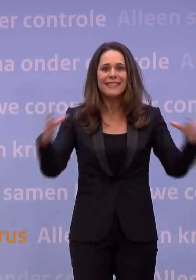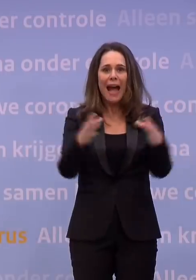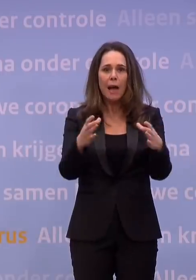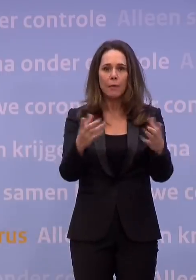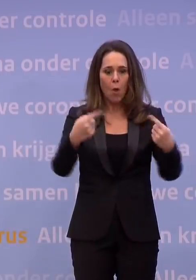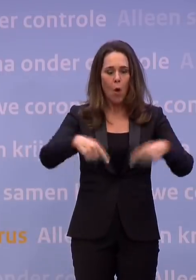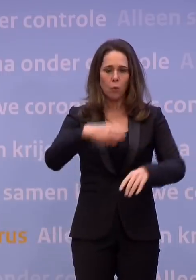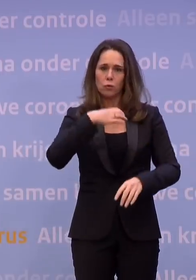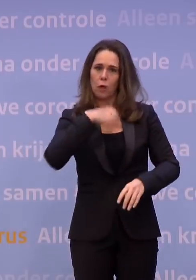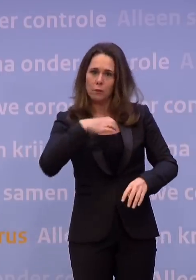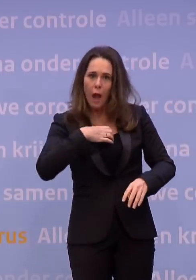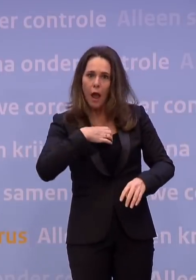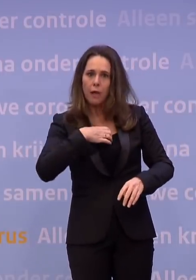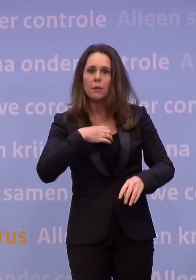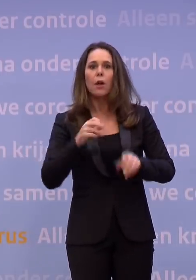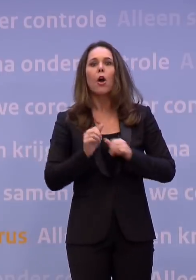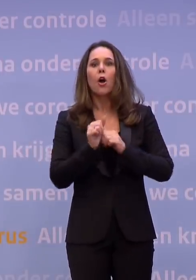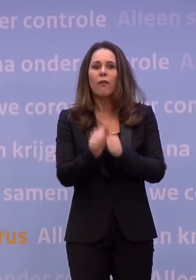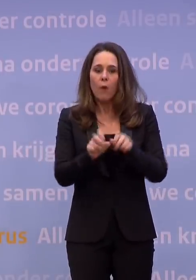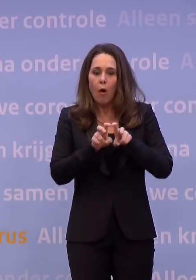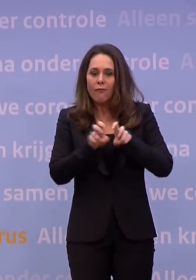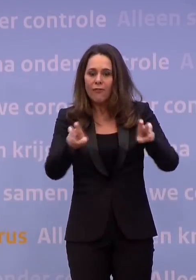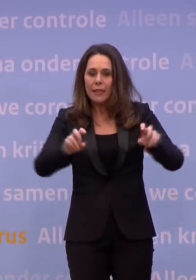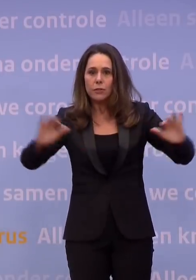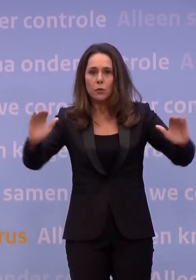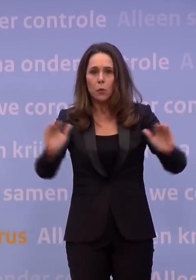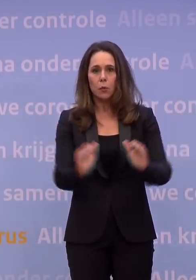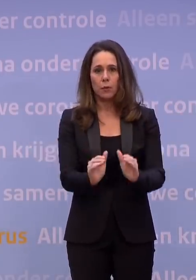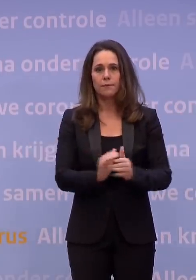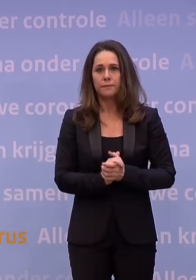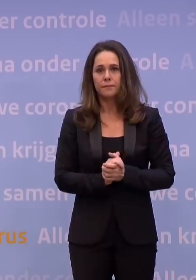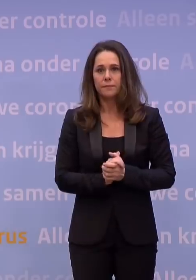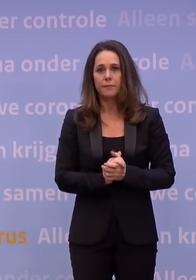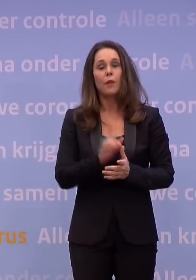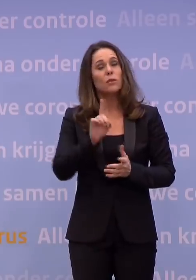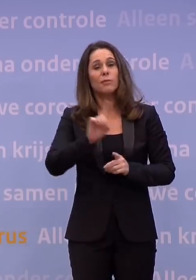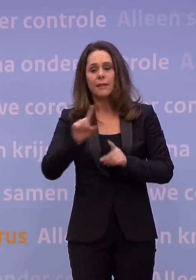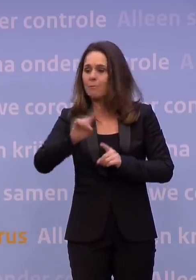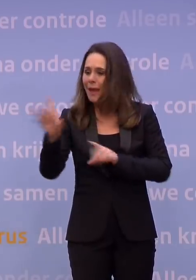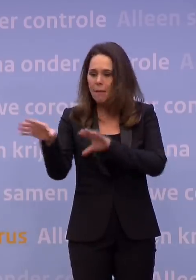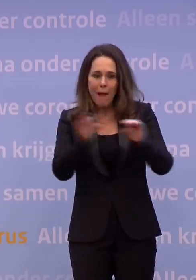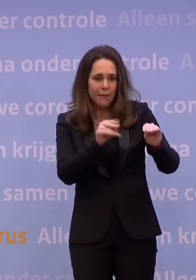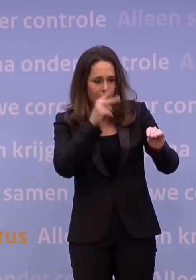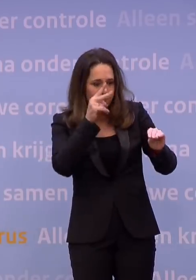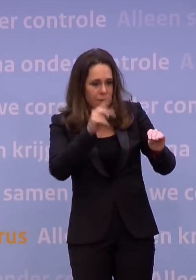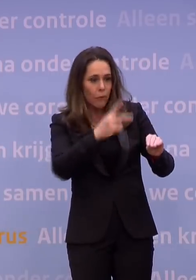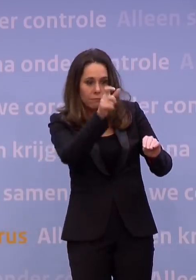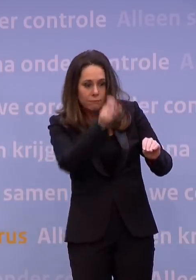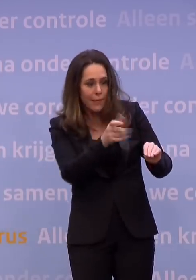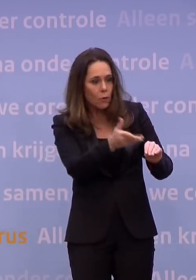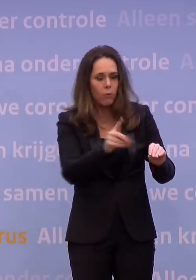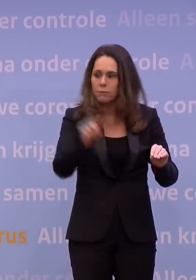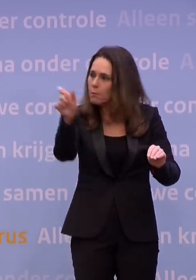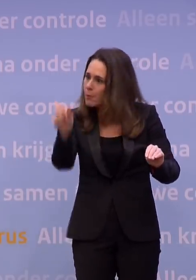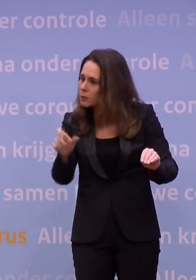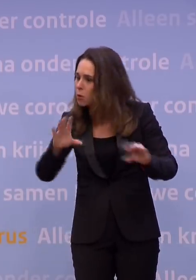gedragingen dat virus te ronden kunnen krijgen. Want dat blijft natuurlijk het grootste risico, dat we per maatregel gaan kijken wat betekent dat voor de een of